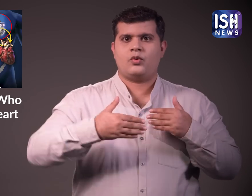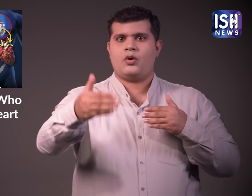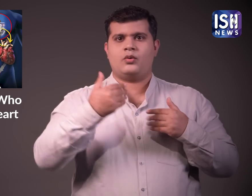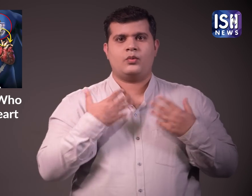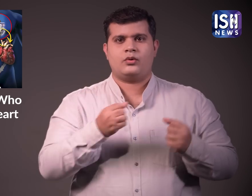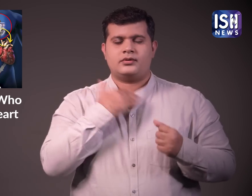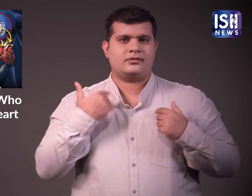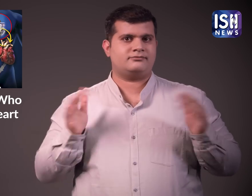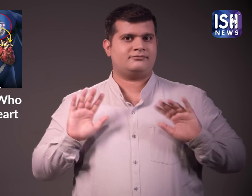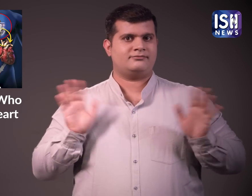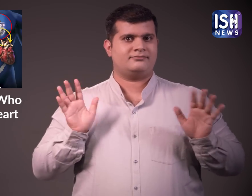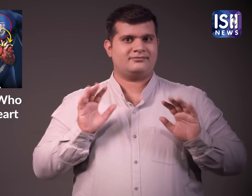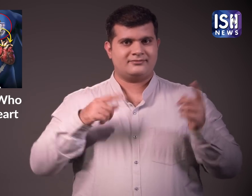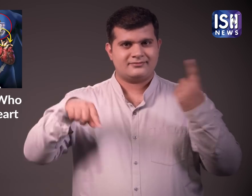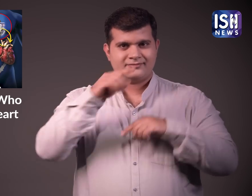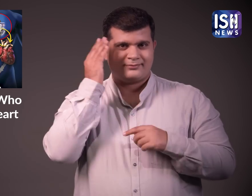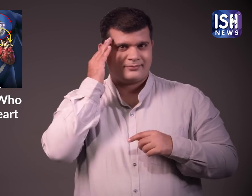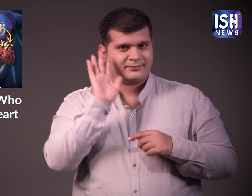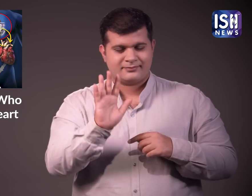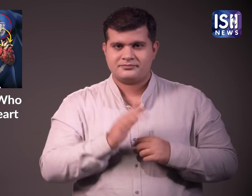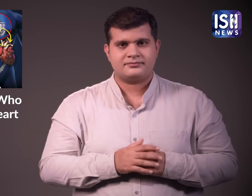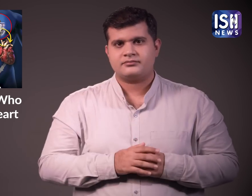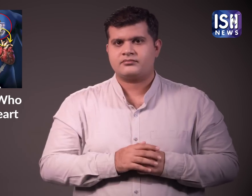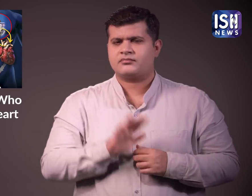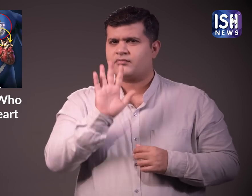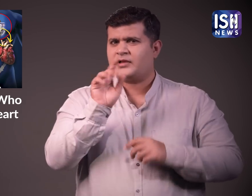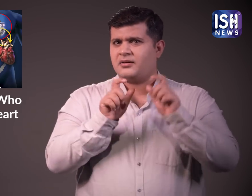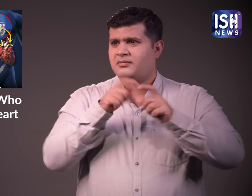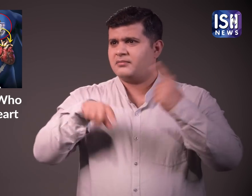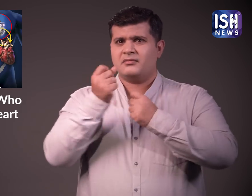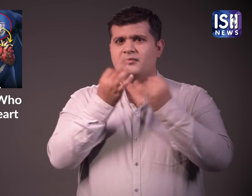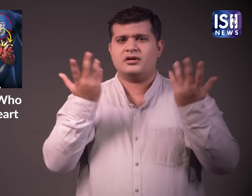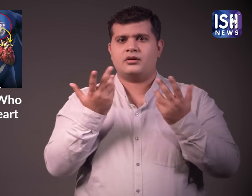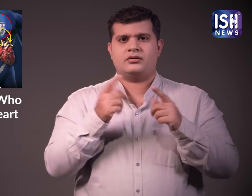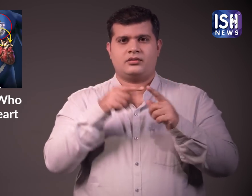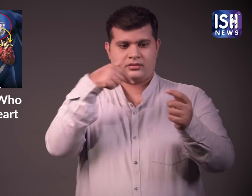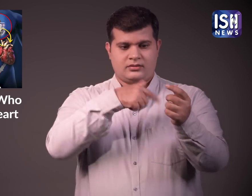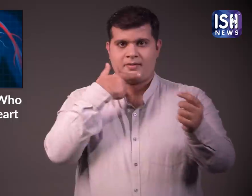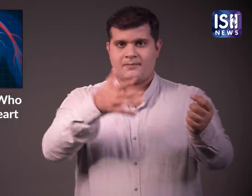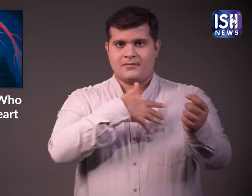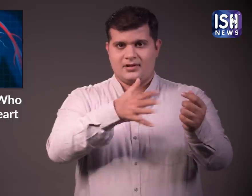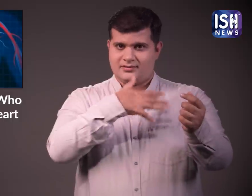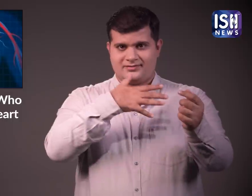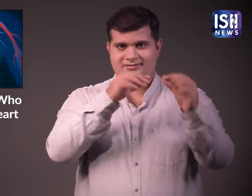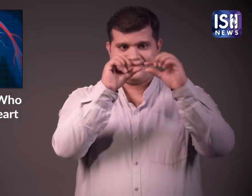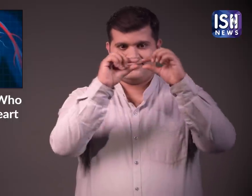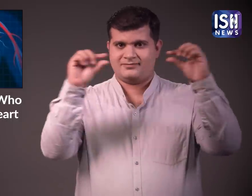लोग लंबी उमर जीने के लिए ऐसा कर रहे है बहुत से लोग कार्डियक अरेस्ट, ब्लॉकेज,